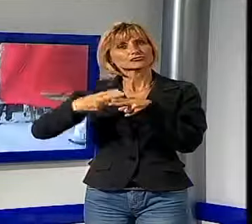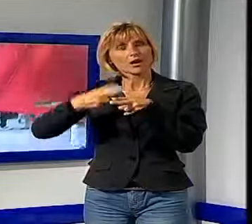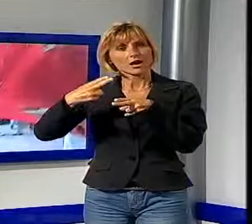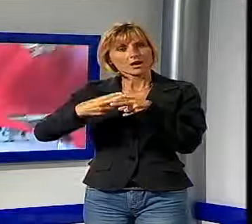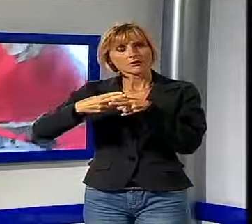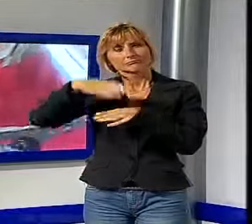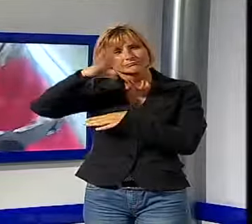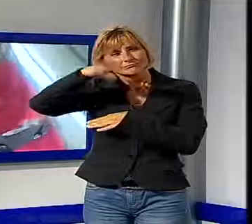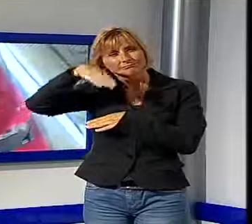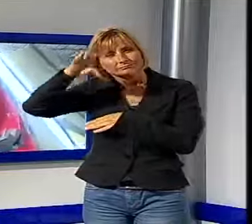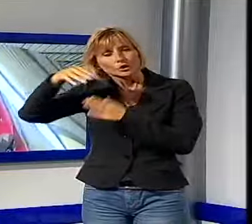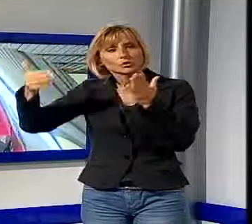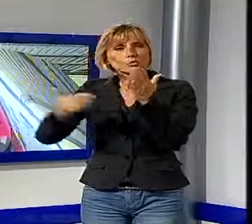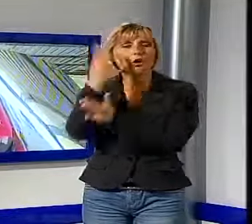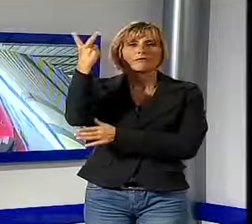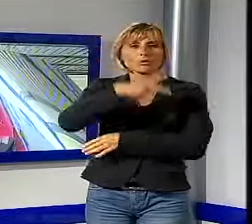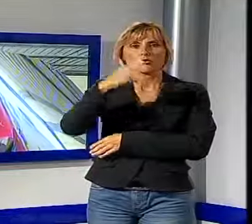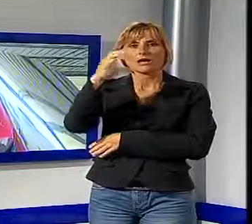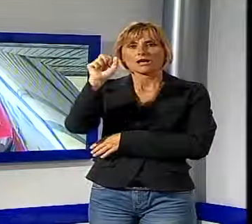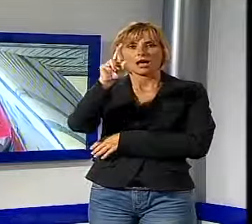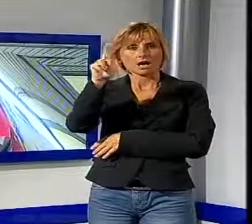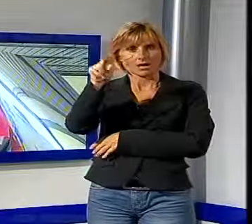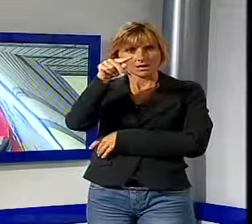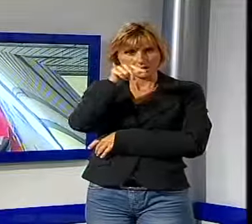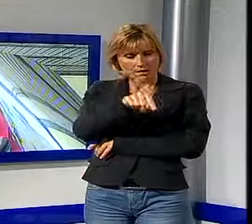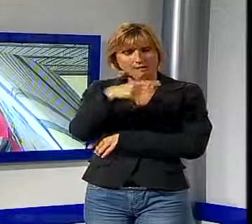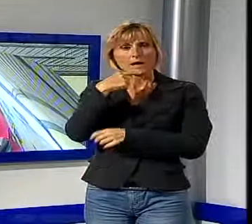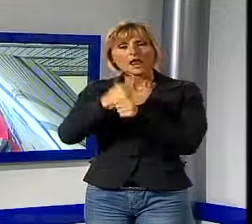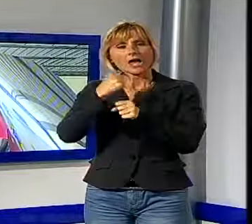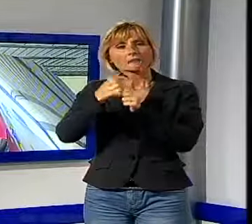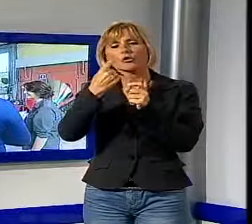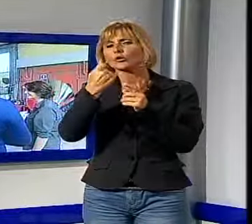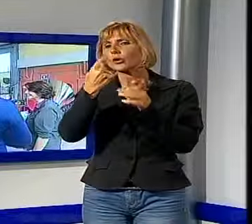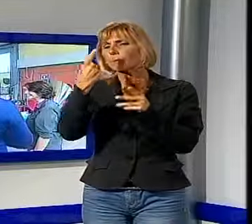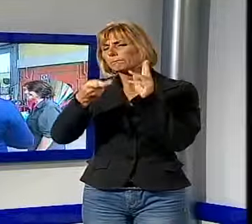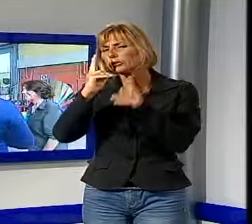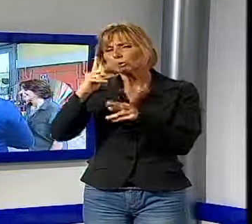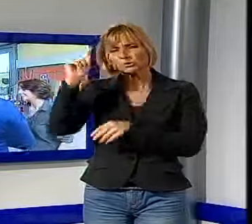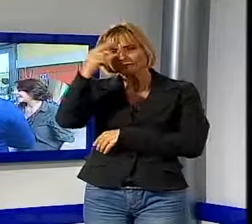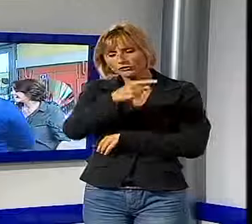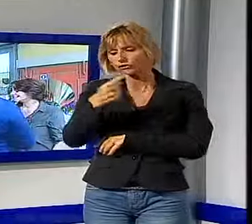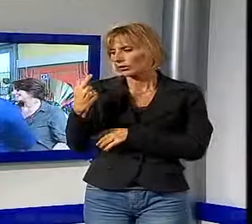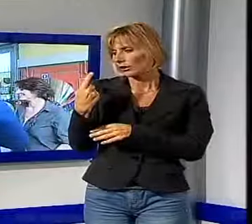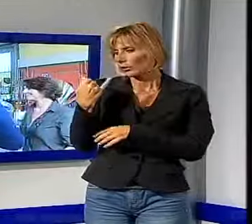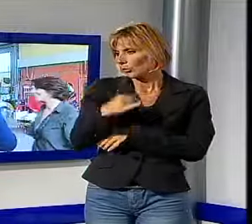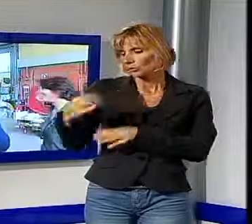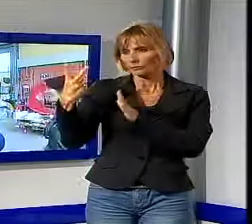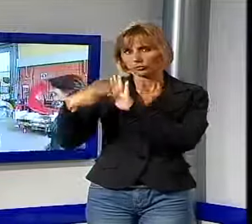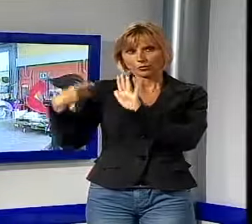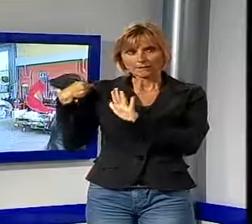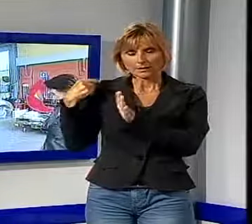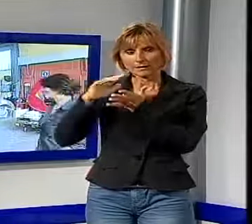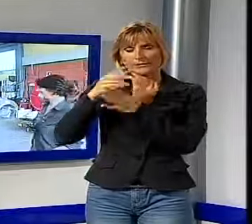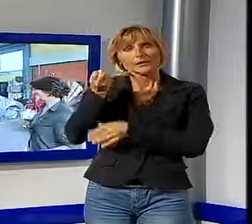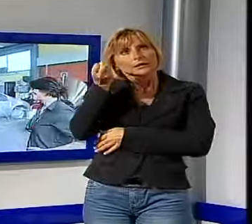smaltata dalla nuova Lucca Car, ma il lavoro più difficile è stato negli ultimi due mesi, quando l'idea di Silvia Tuccimei è divenuta